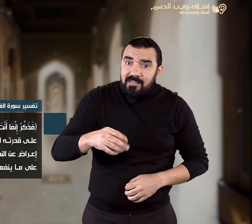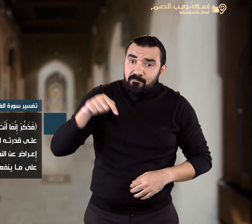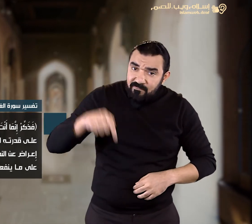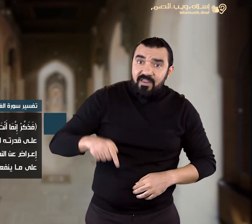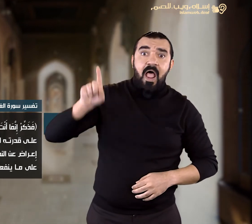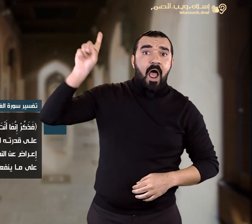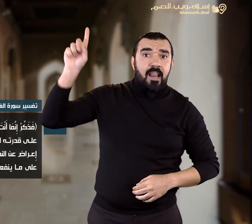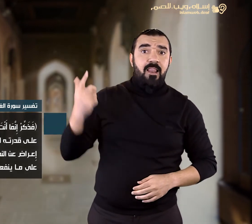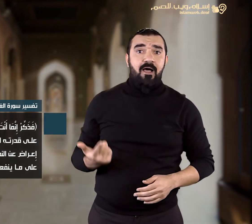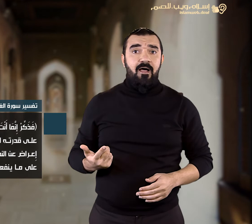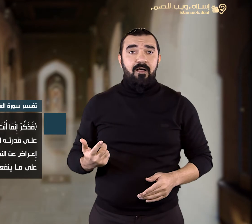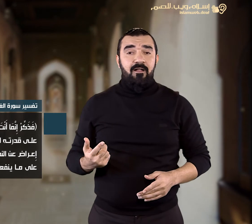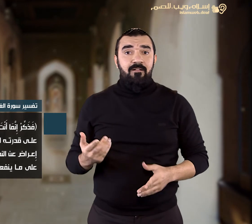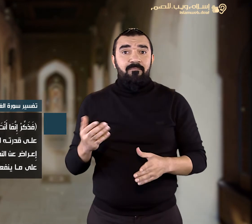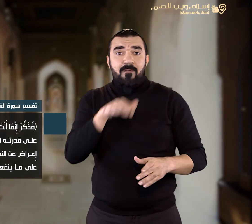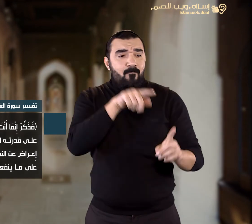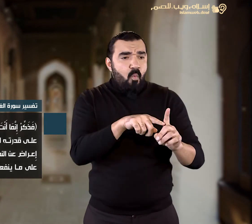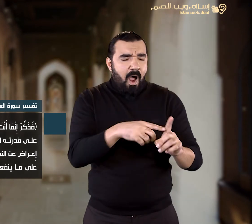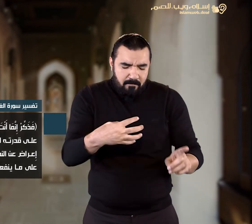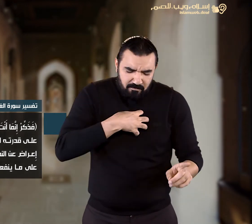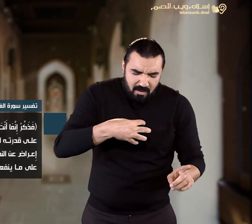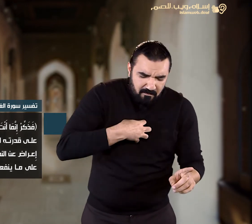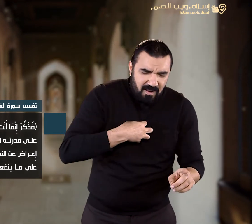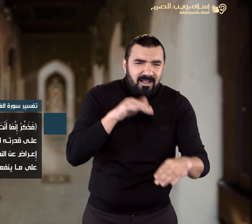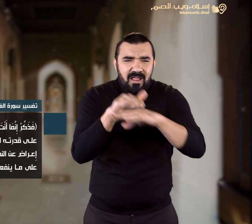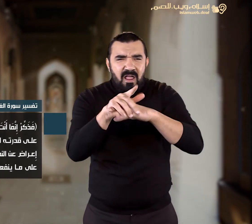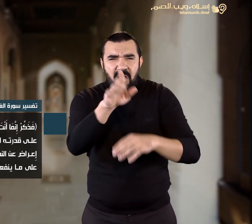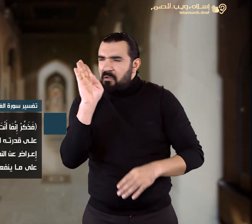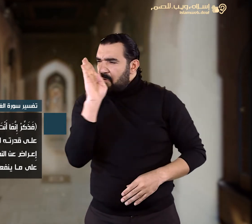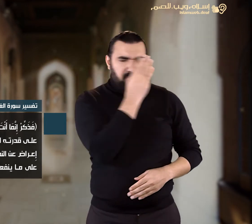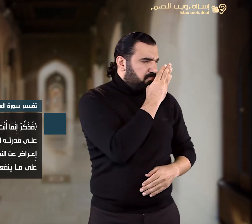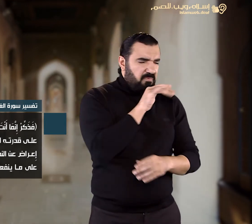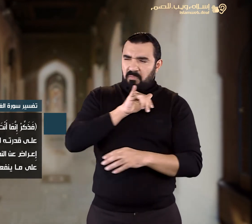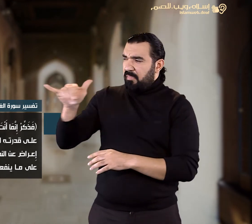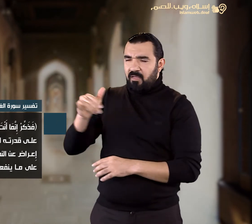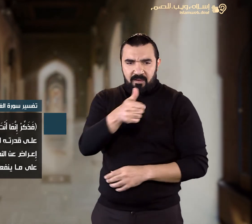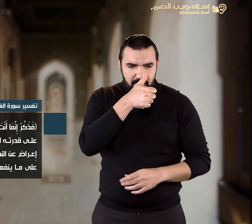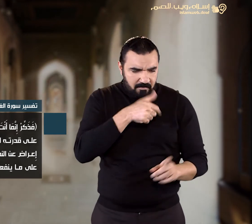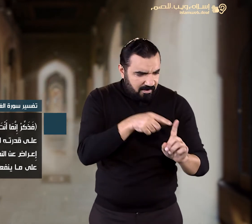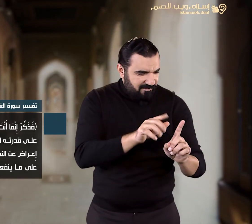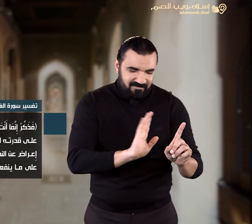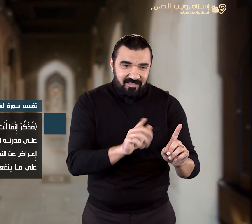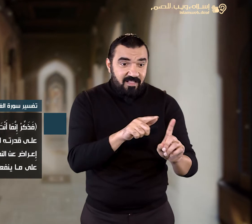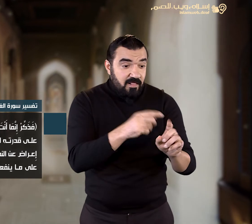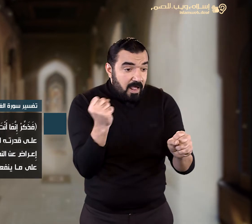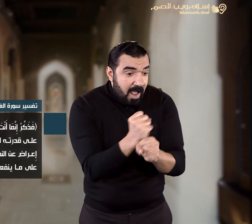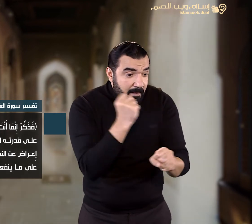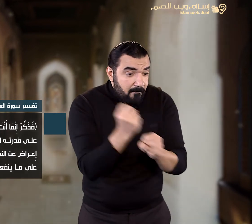ولا تعبأ بما يقع منهم من إعراض عن النظر والتفكير فمهمتك هي